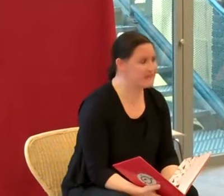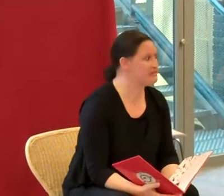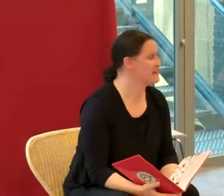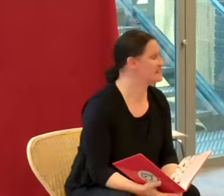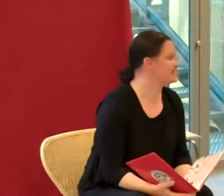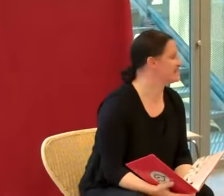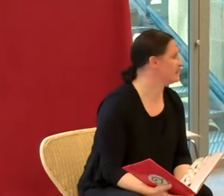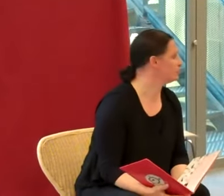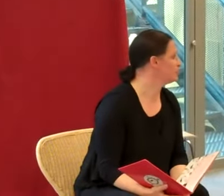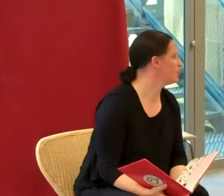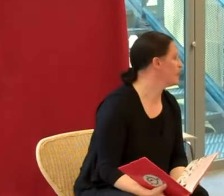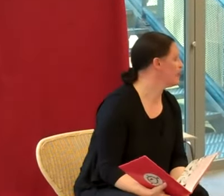un festin de Noël.